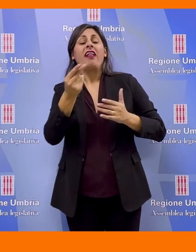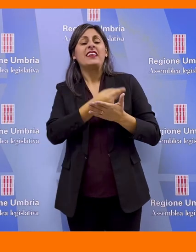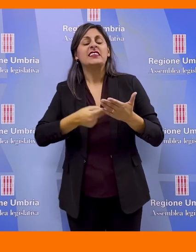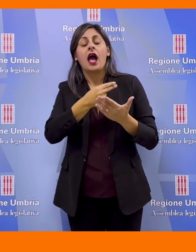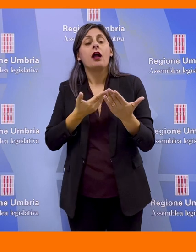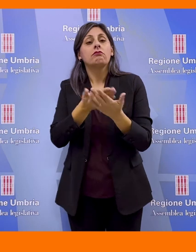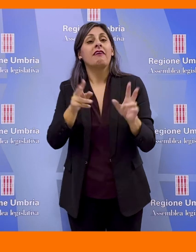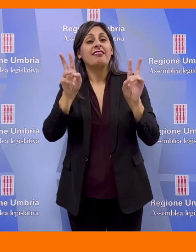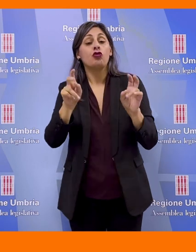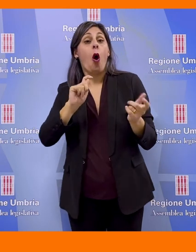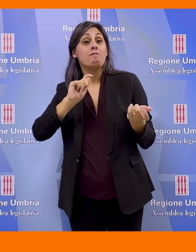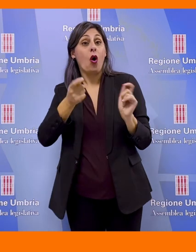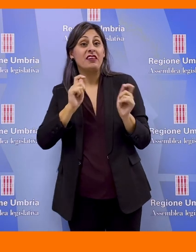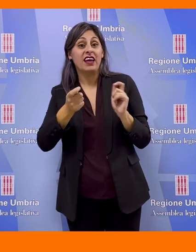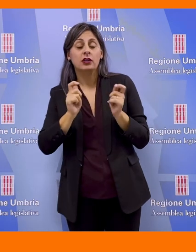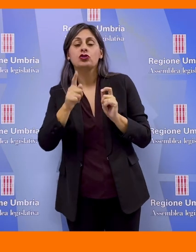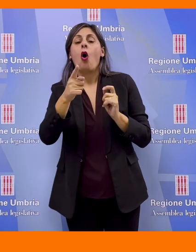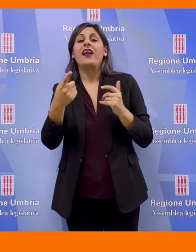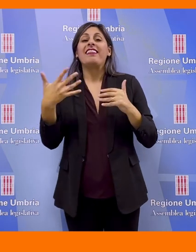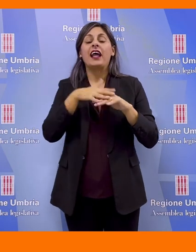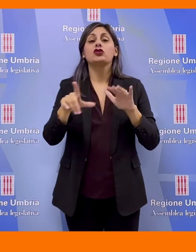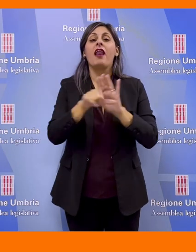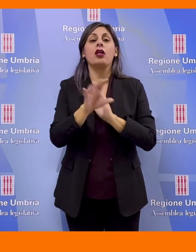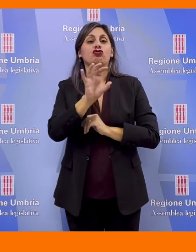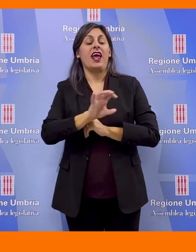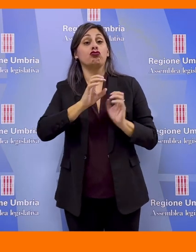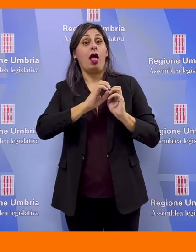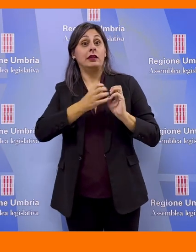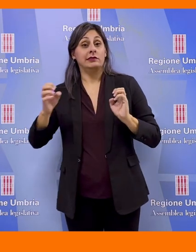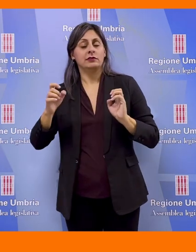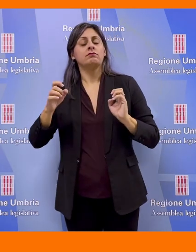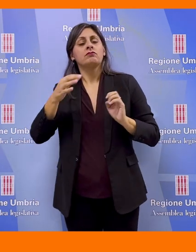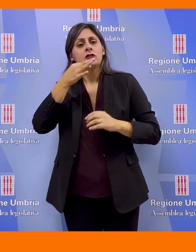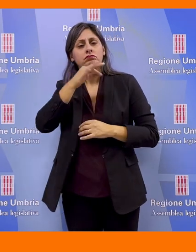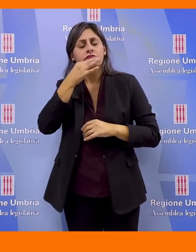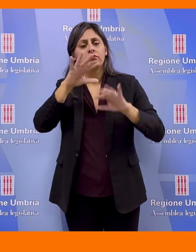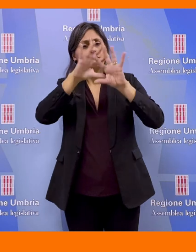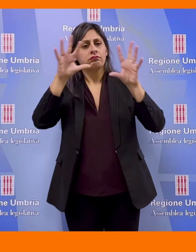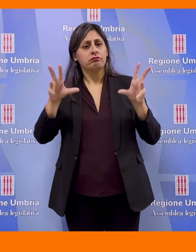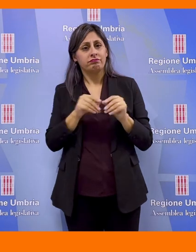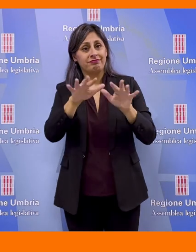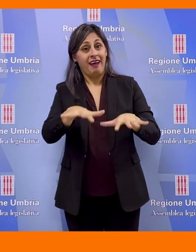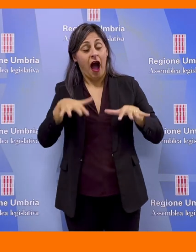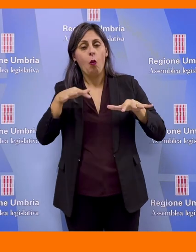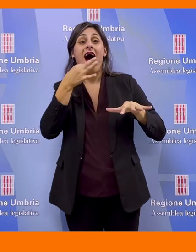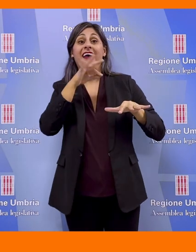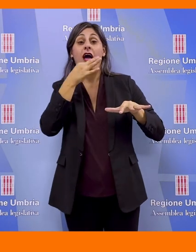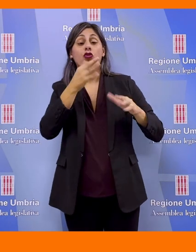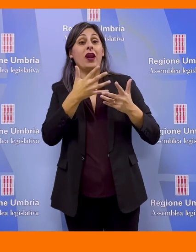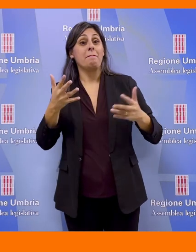titolo Modificazioni e integrazioni di leggi regionali. Illustrando l'Omnibus in Aula, il relatore di